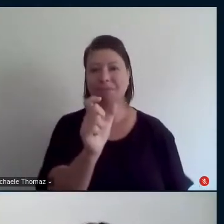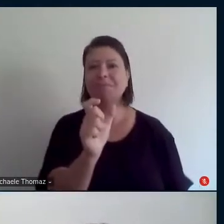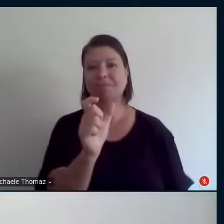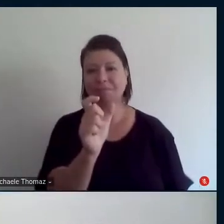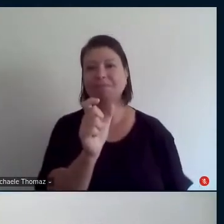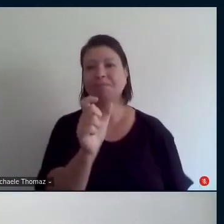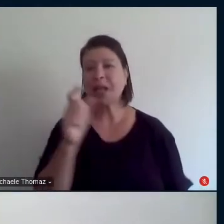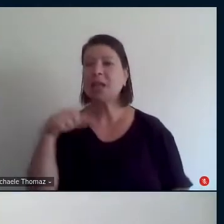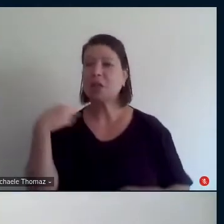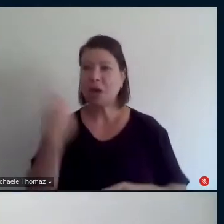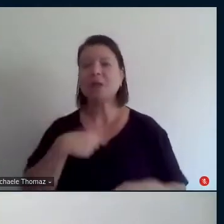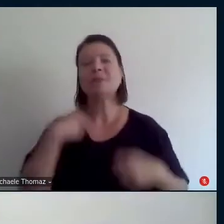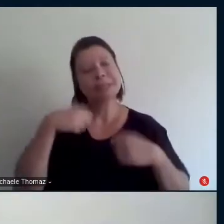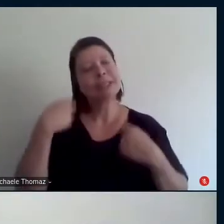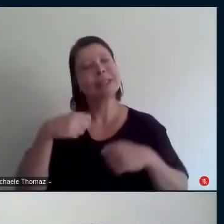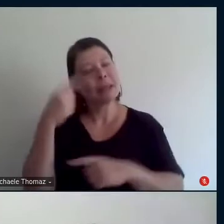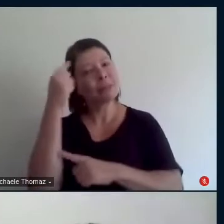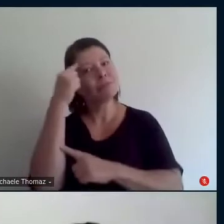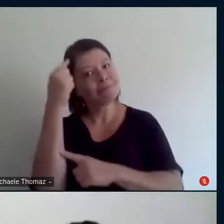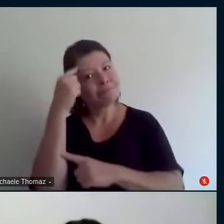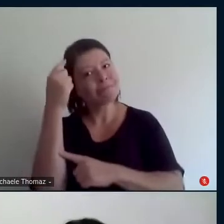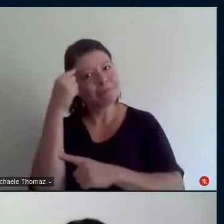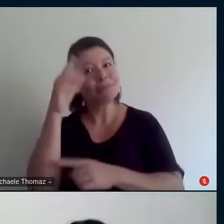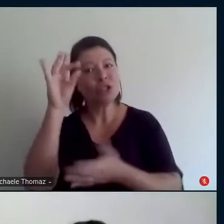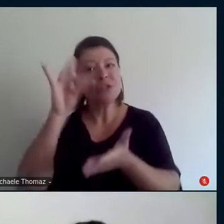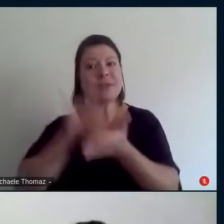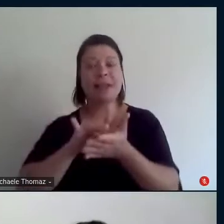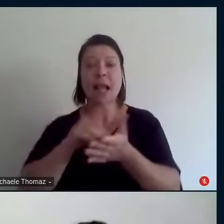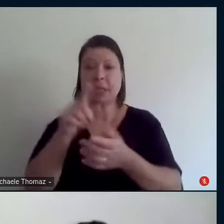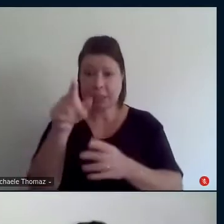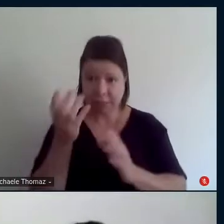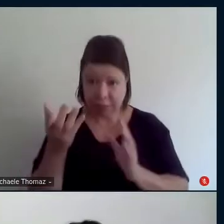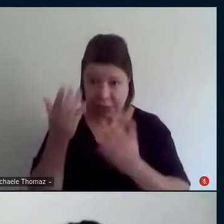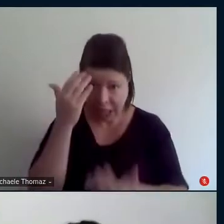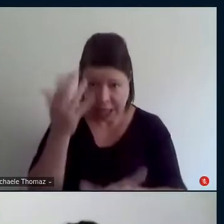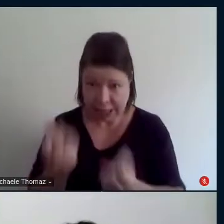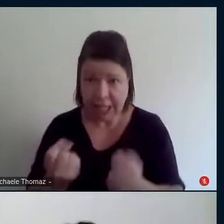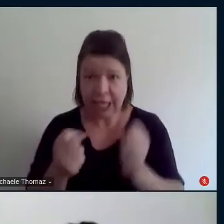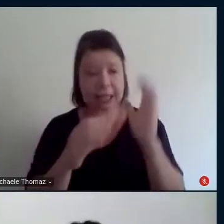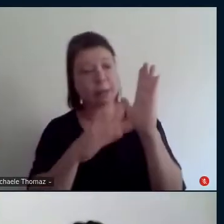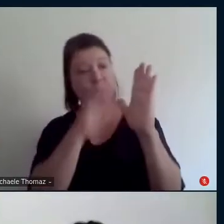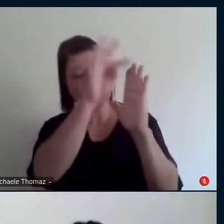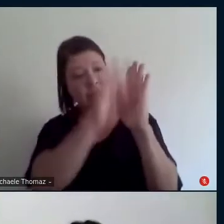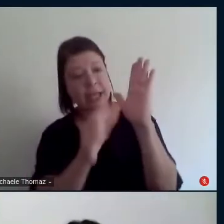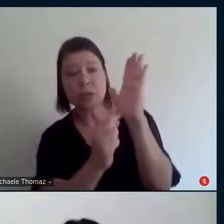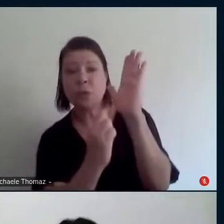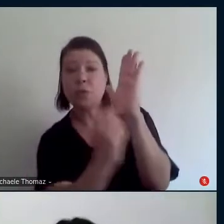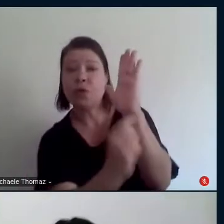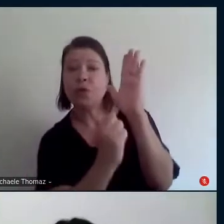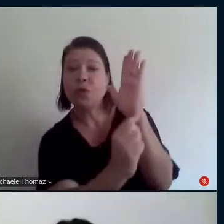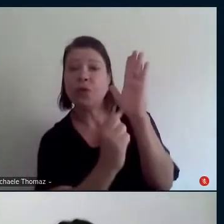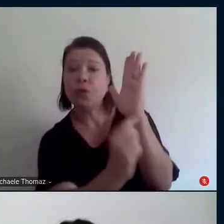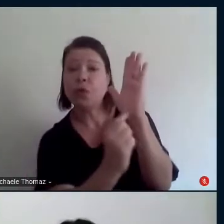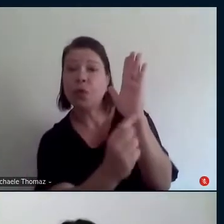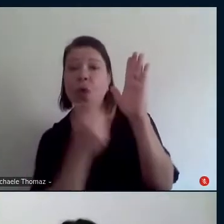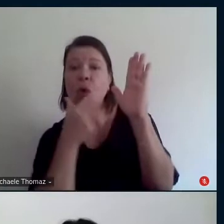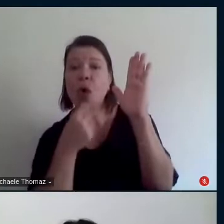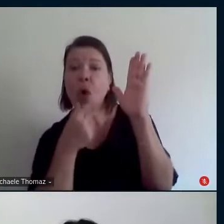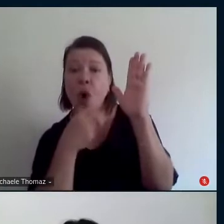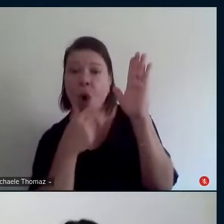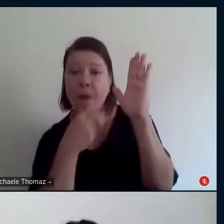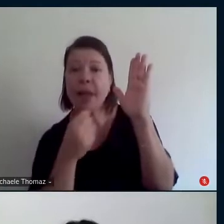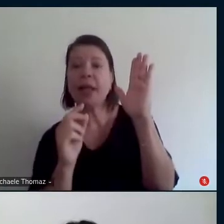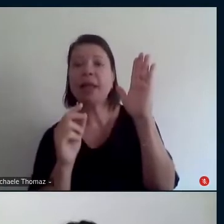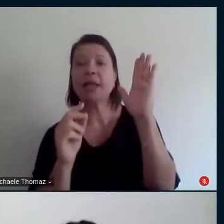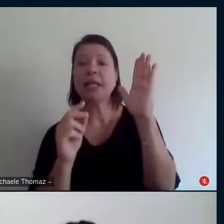isso, acho que a nota de rodapé, se você concordar, talvez resolvesse isso, que o homem, enquanto espécie, no sentido do ser